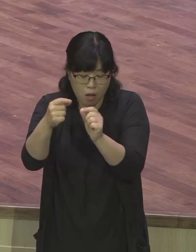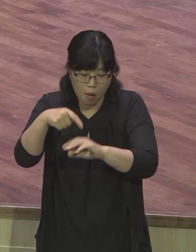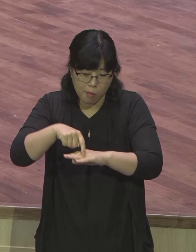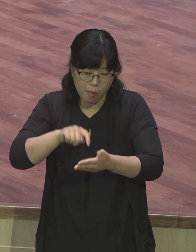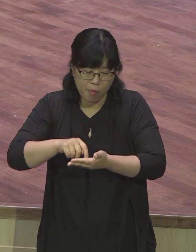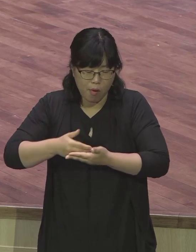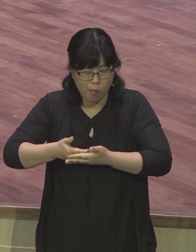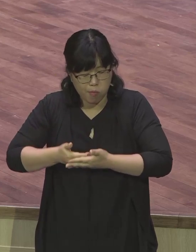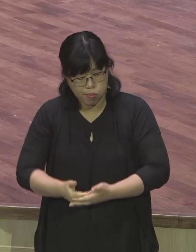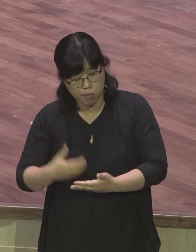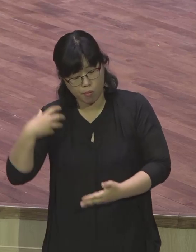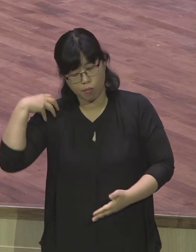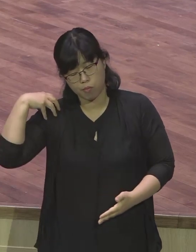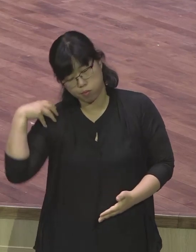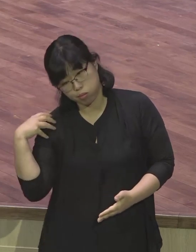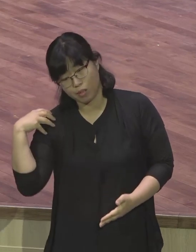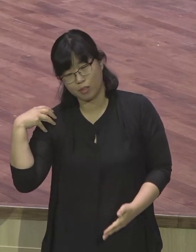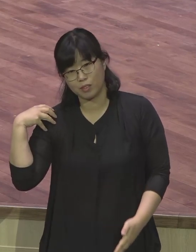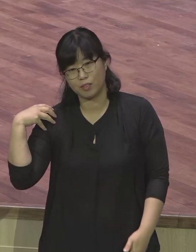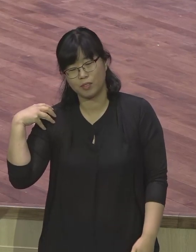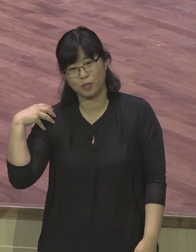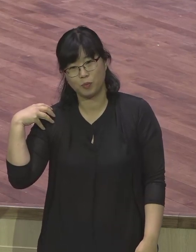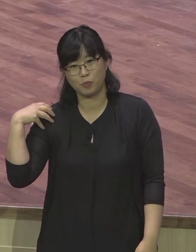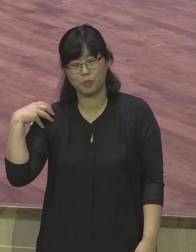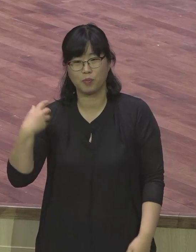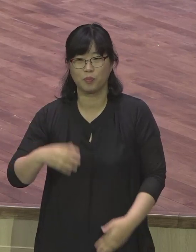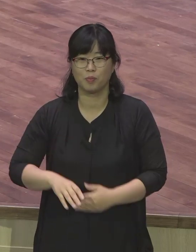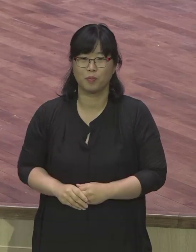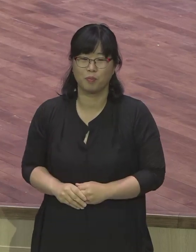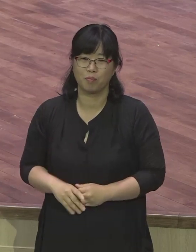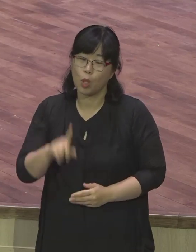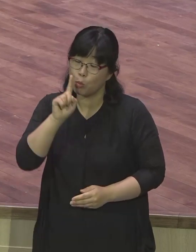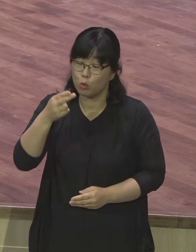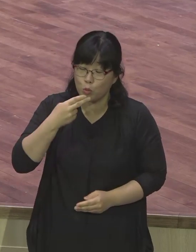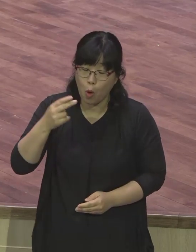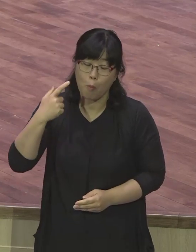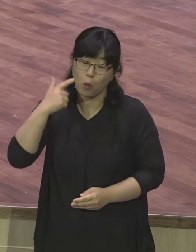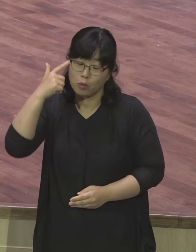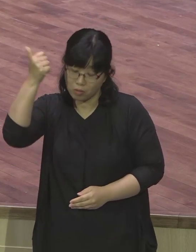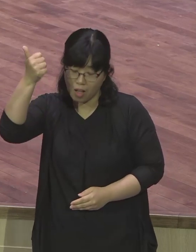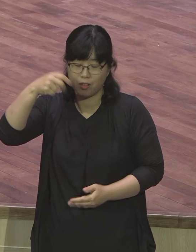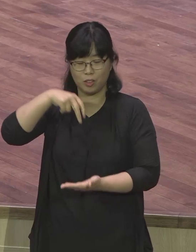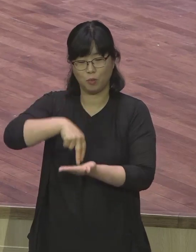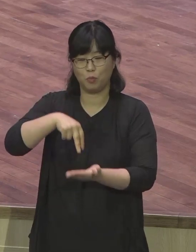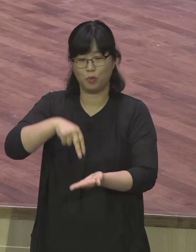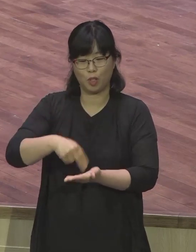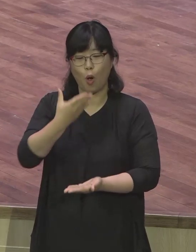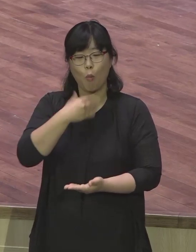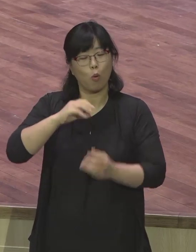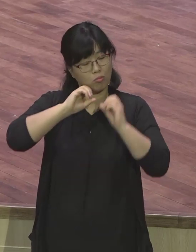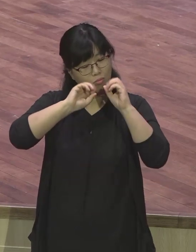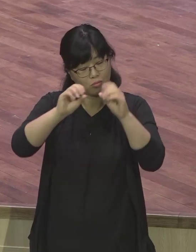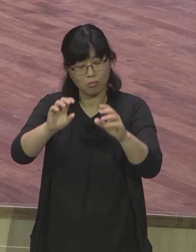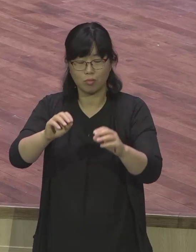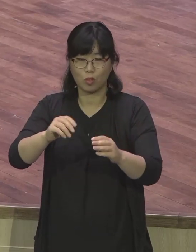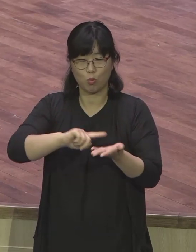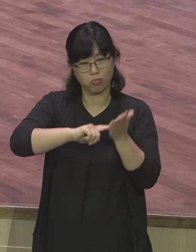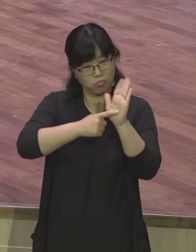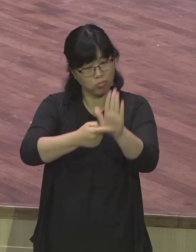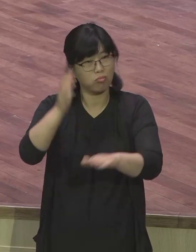되었습니다 물론 목회자가 말씀을 전하는 것은 단연한 거지만 그 자리가 어떤 잔이냐에 따라서